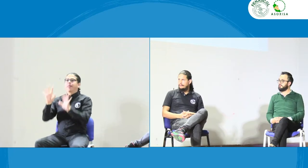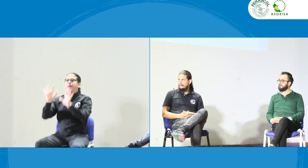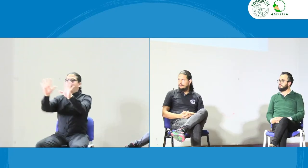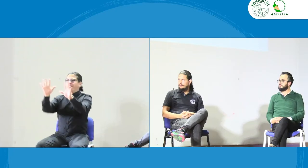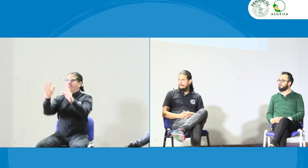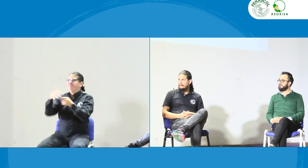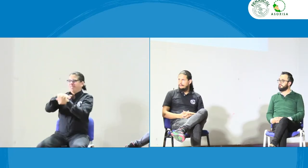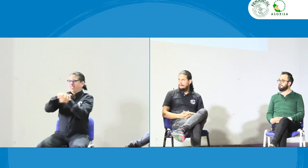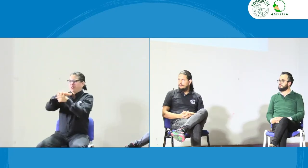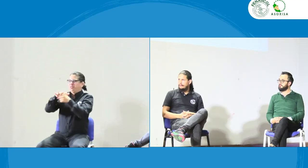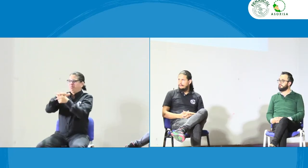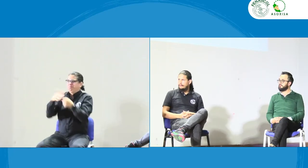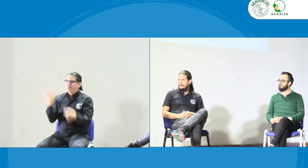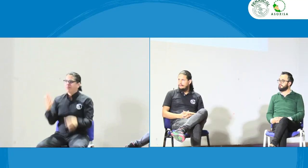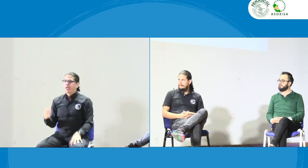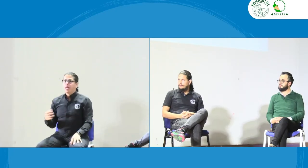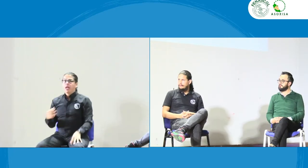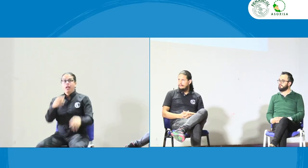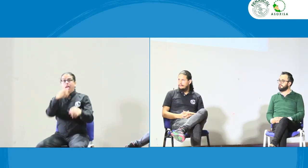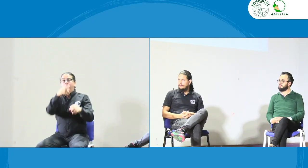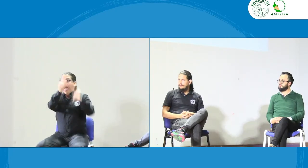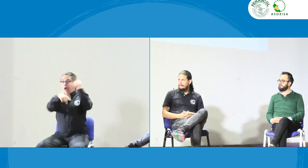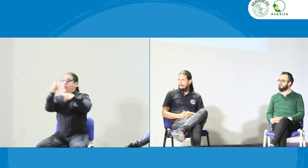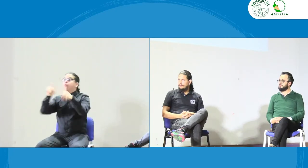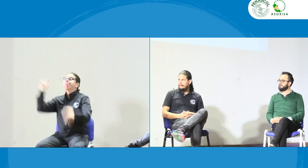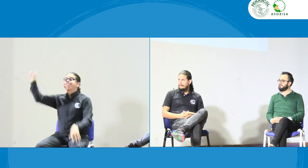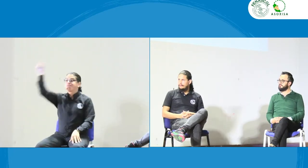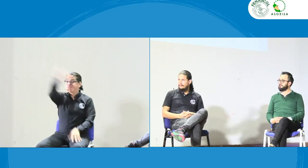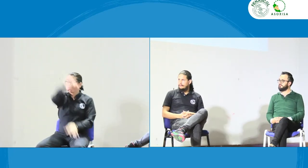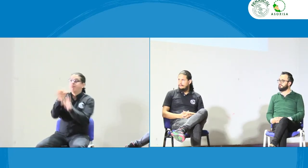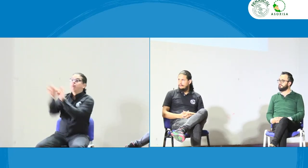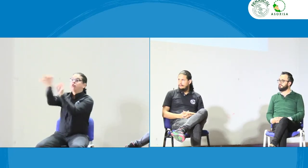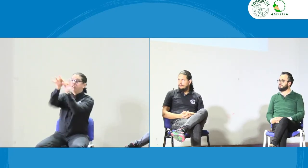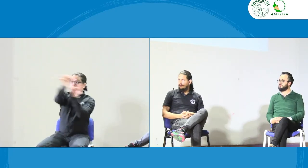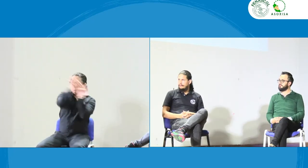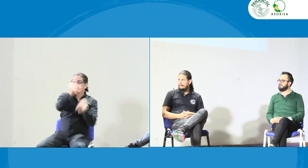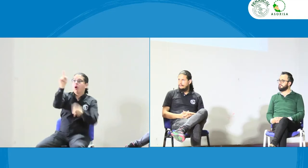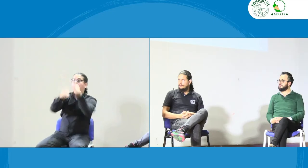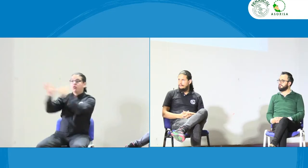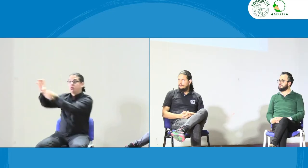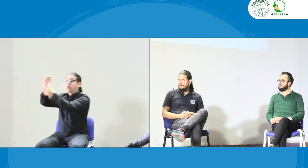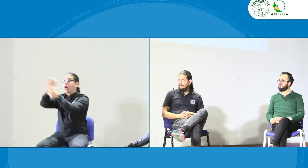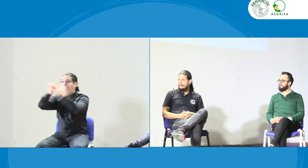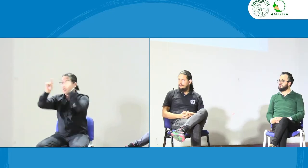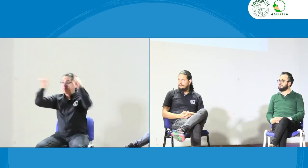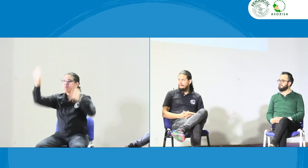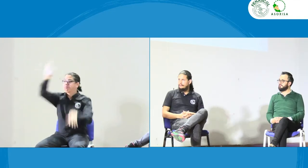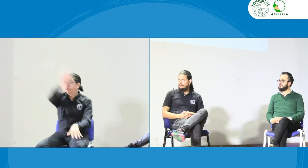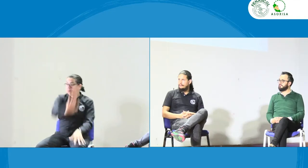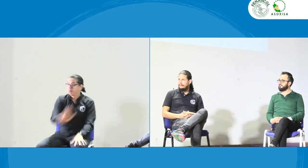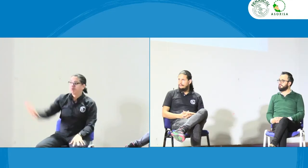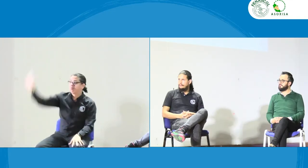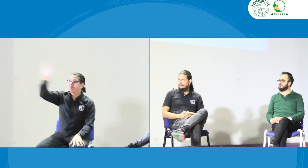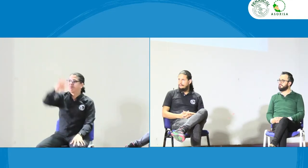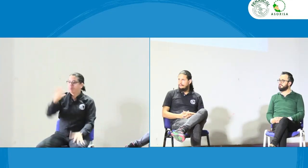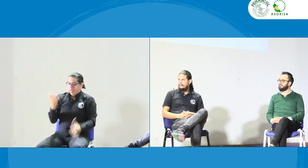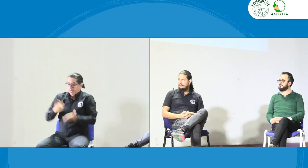para y trabajan mancomunadamente para hacer esas incidencias entonces algunos municipios algunas